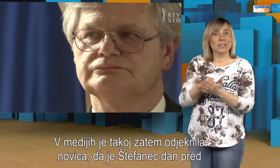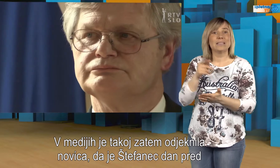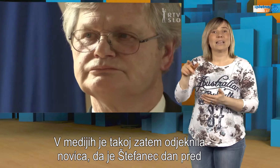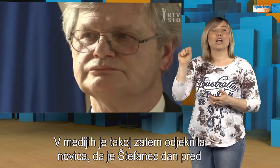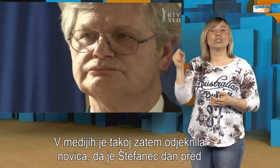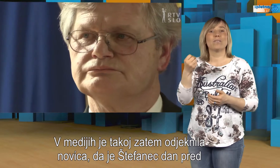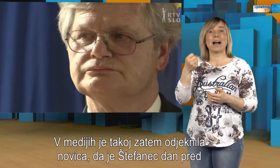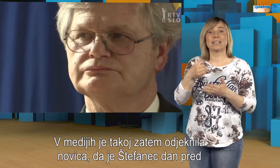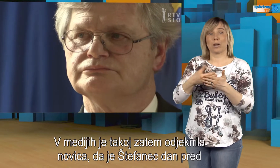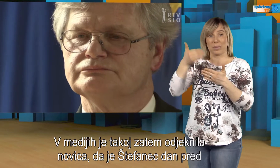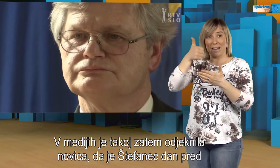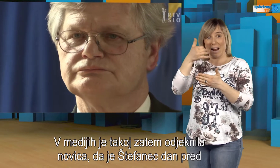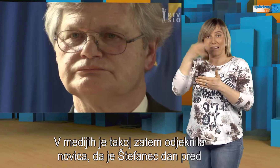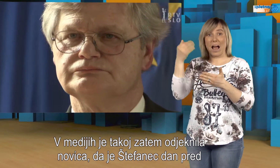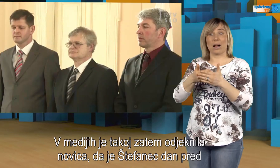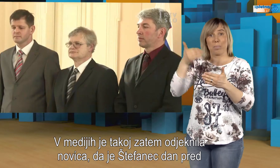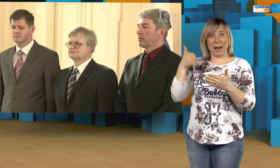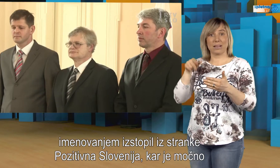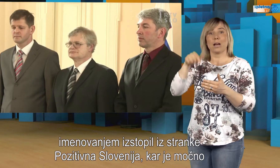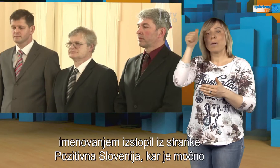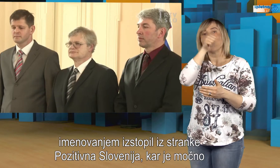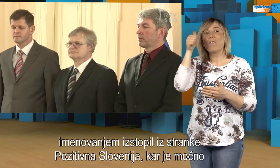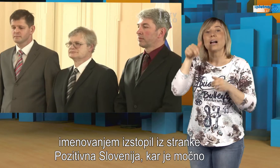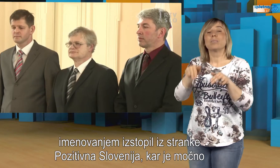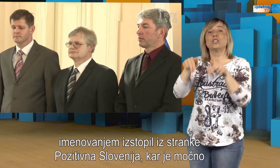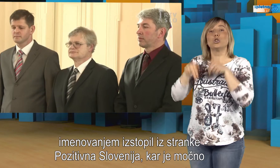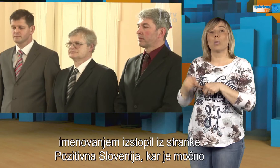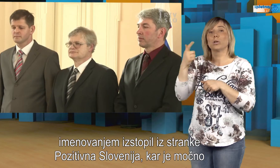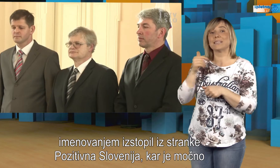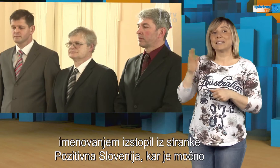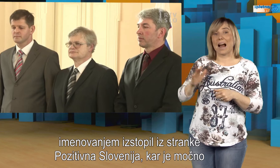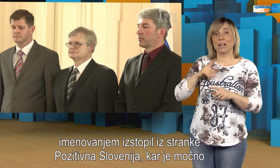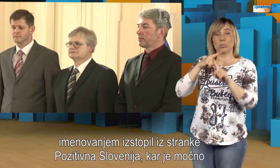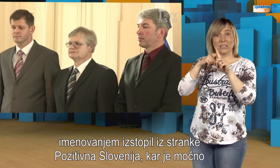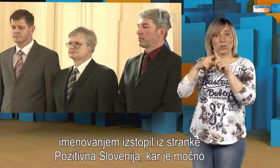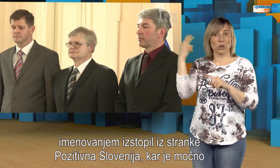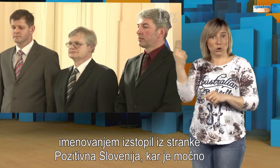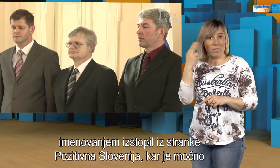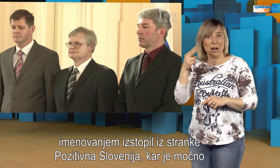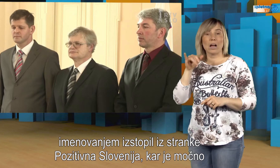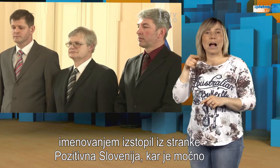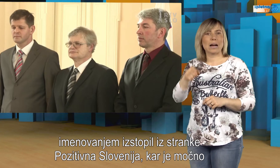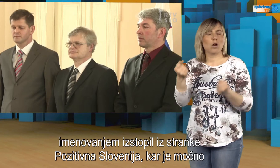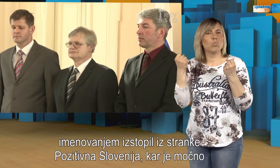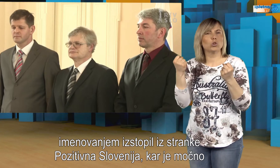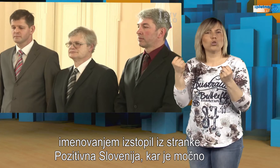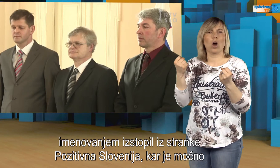Štefanec dan pred imenovanjem in vstopil v stranke Pozitivna Slovenija, kar je močno uznemirilo politično in strokovno